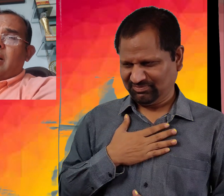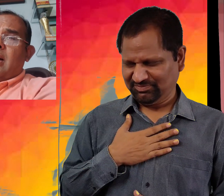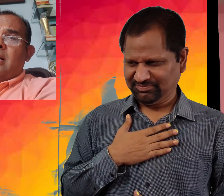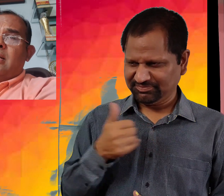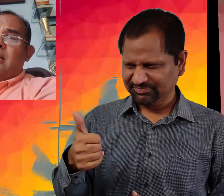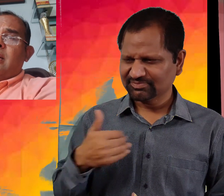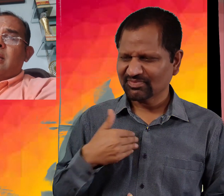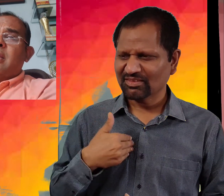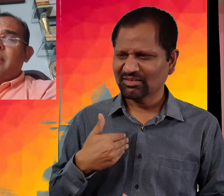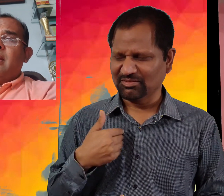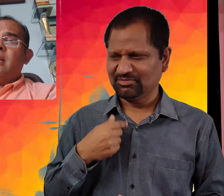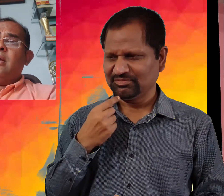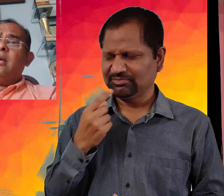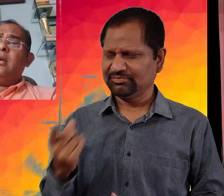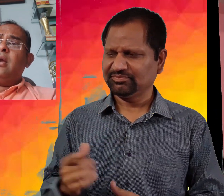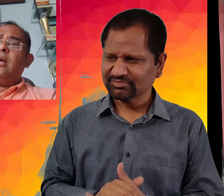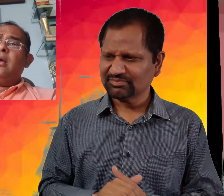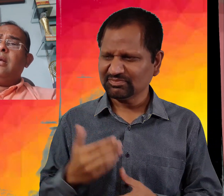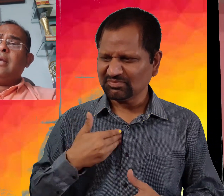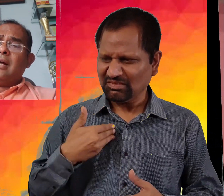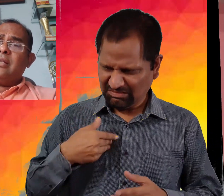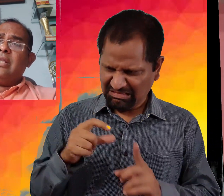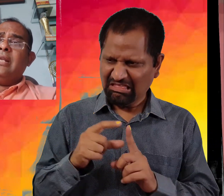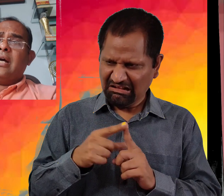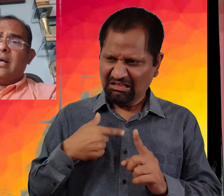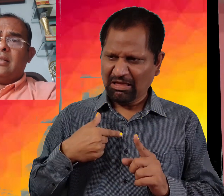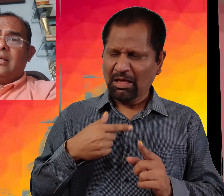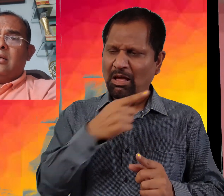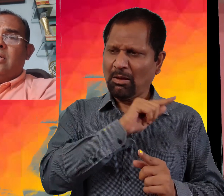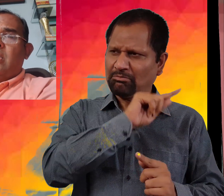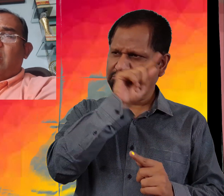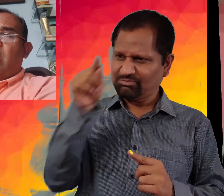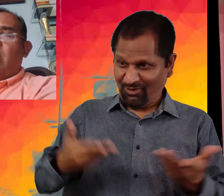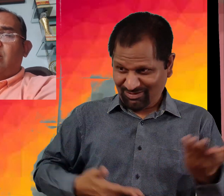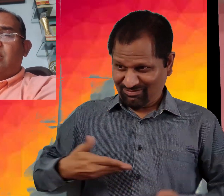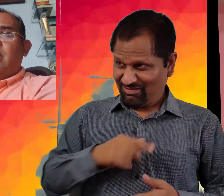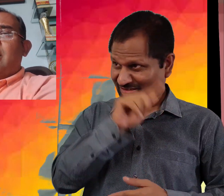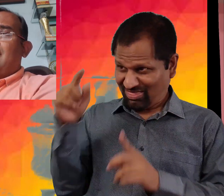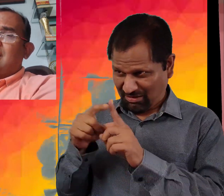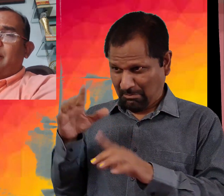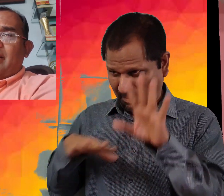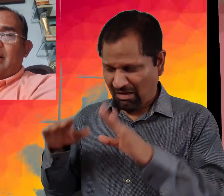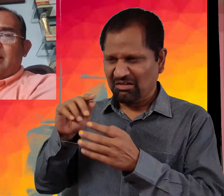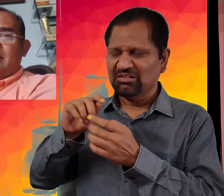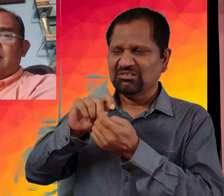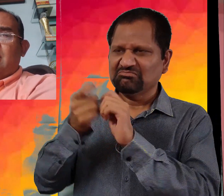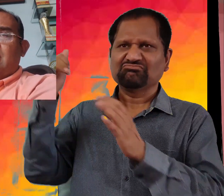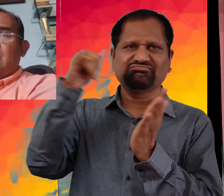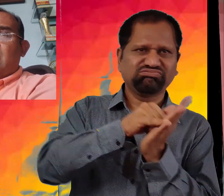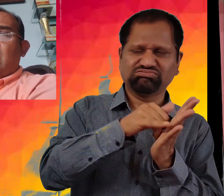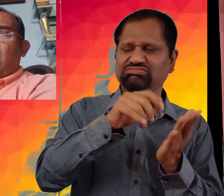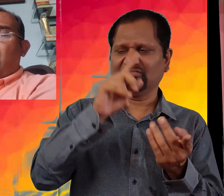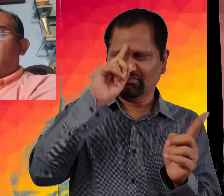ڈاکٹر نے کہا کہ میں یہاں سے دلی جا رہا تھا اور راستہ بھٹک گیا